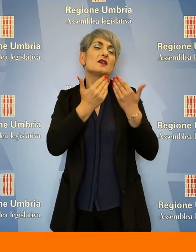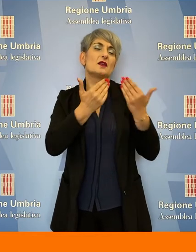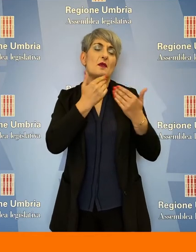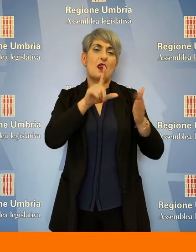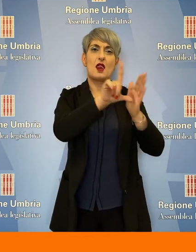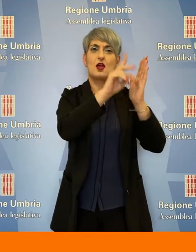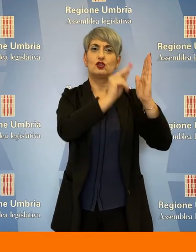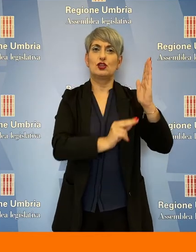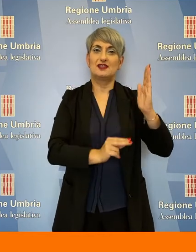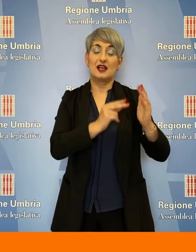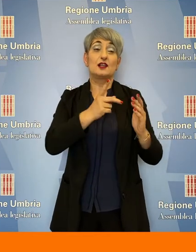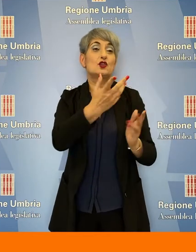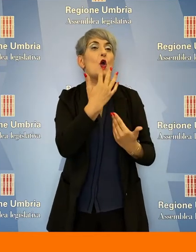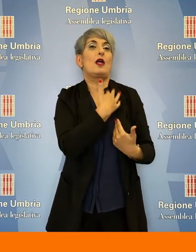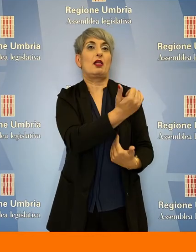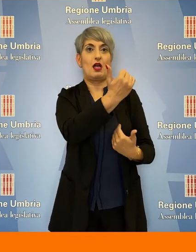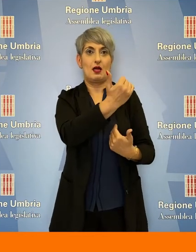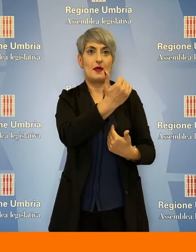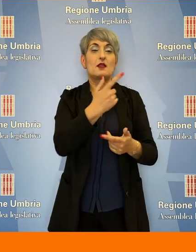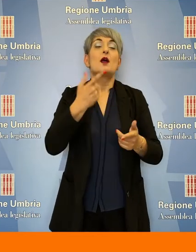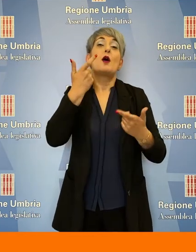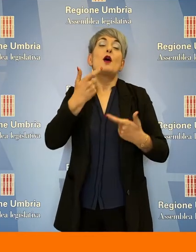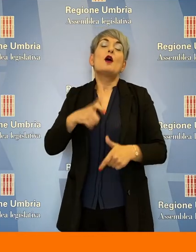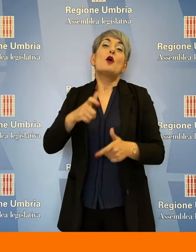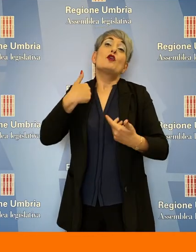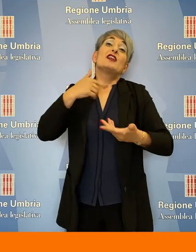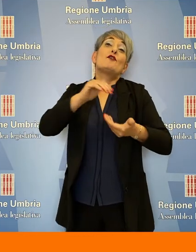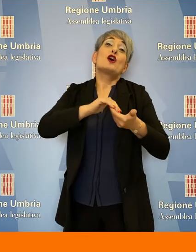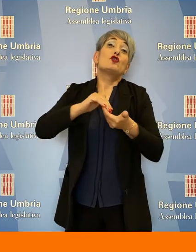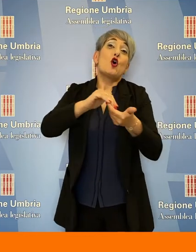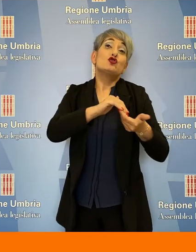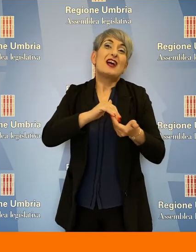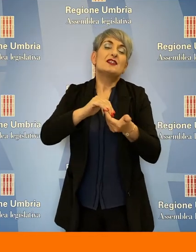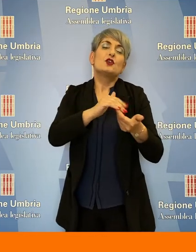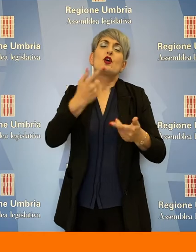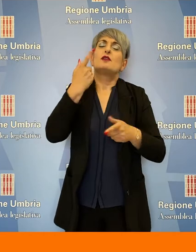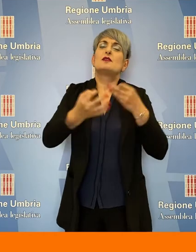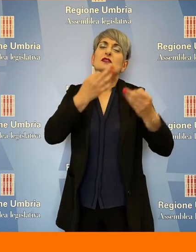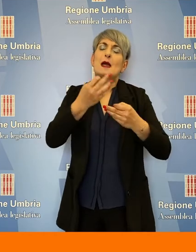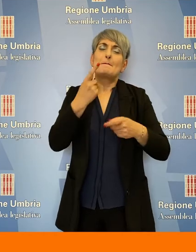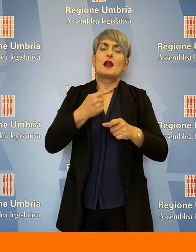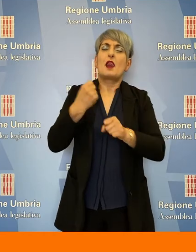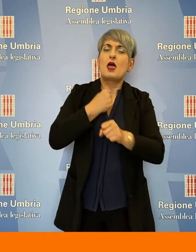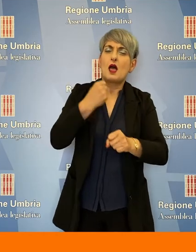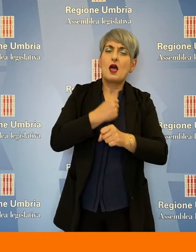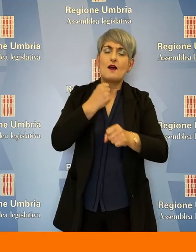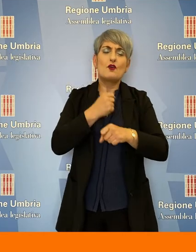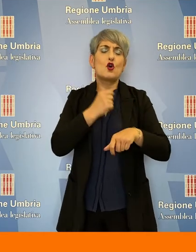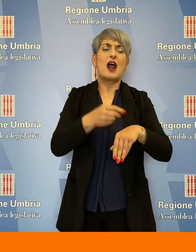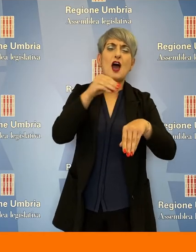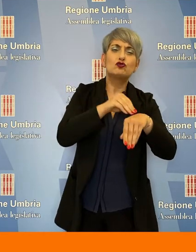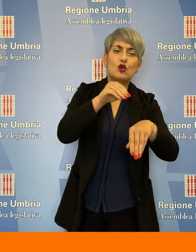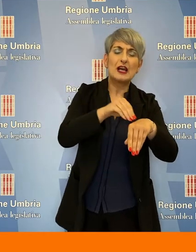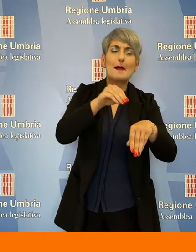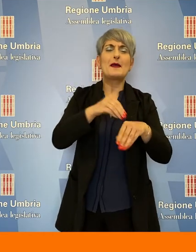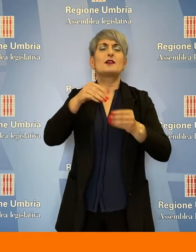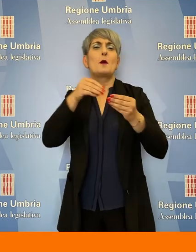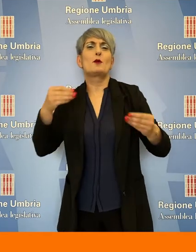'associazione, ha spiegato, che ha sempre lavorato per cercare di portare aggiornamenti e professionalità alla figura di interprete della lingua dei